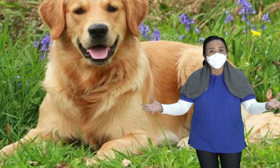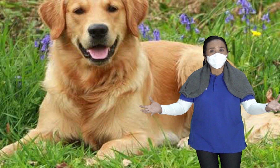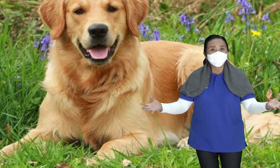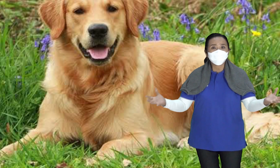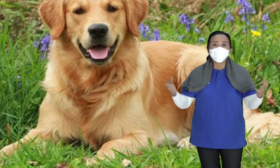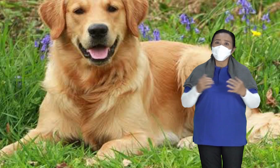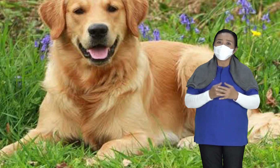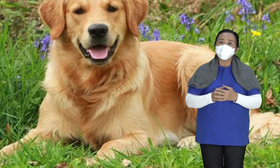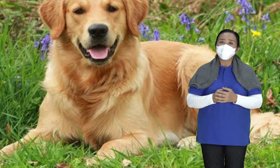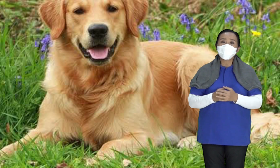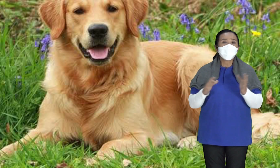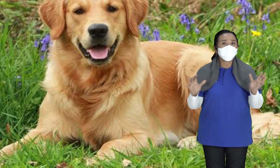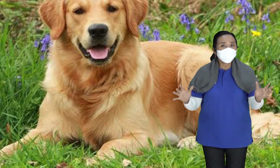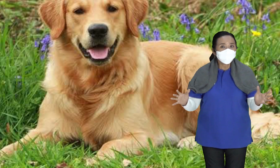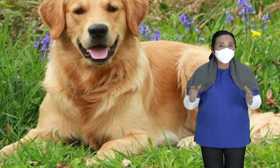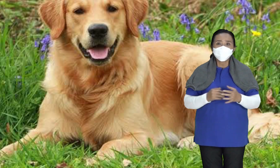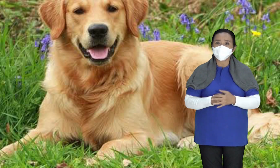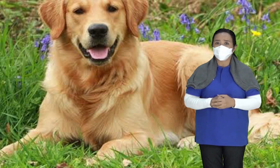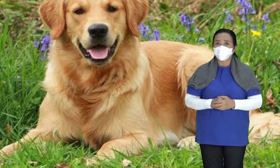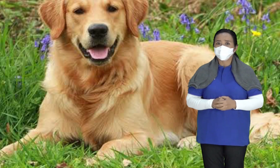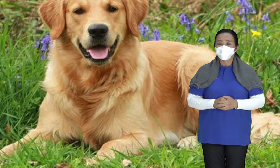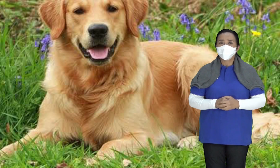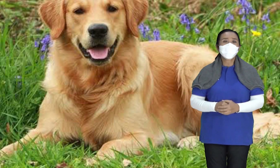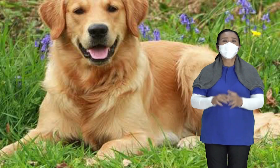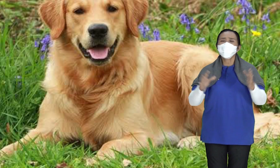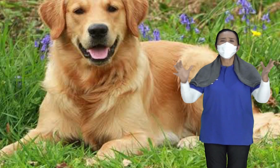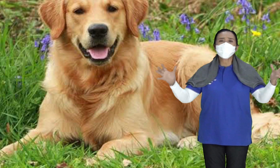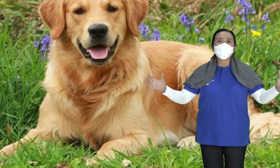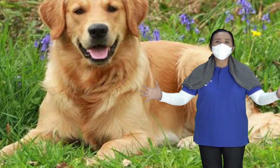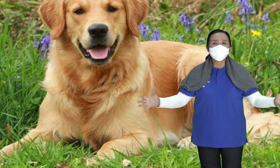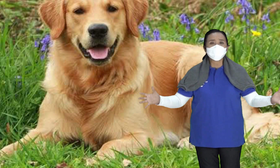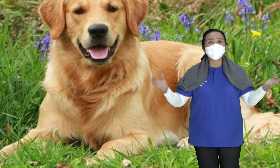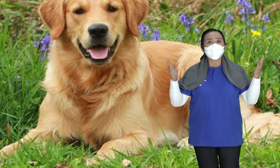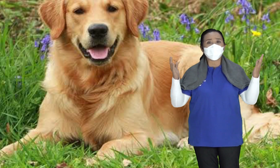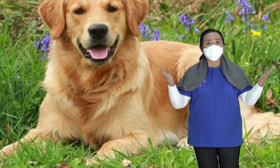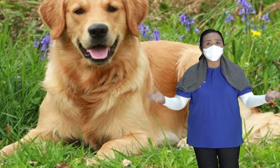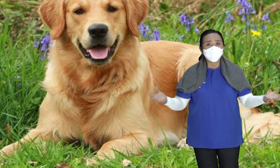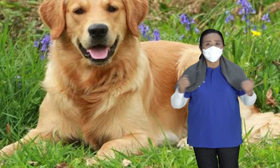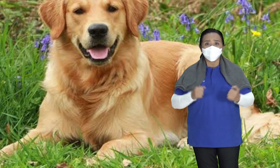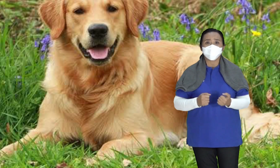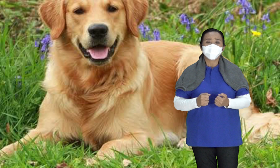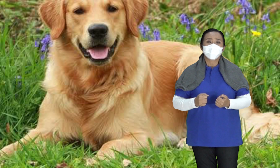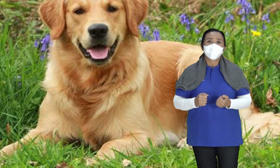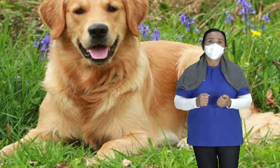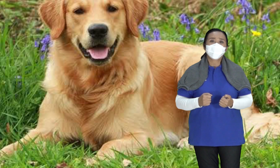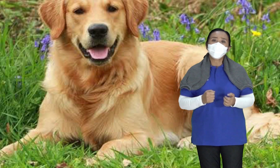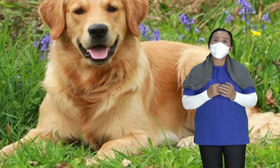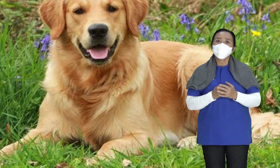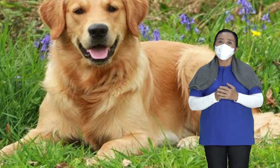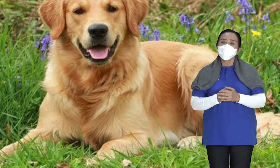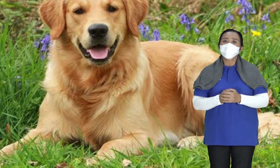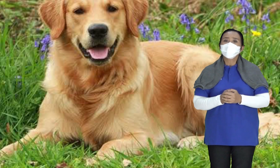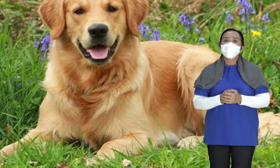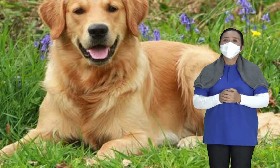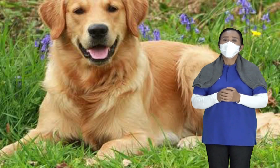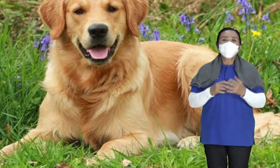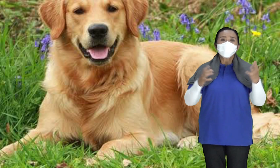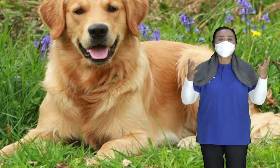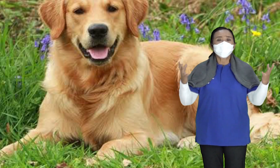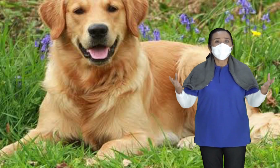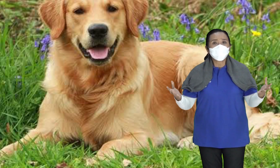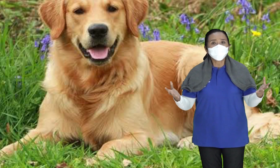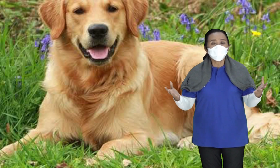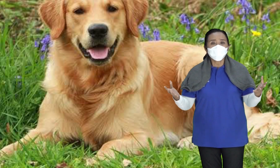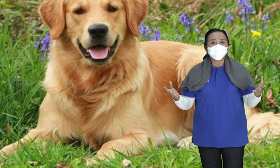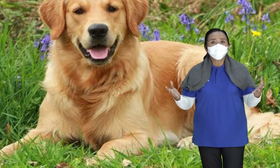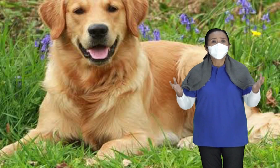penjaga anak-anak yang lemah lembut Nah banyak kisah-kisah tentang anjing Bagaimana dengan